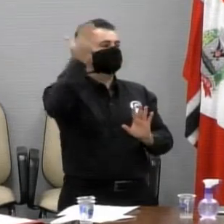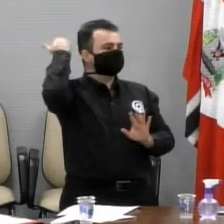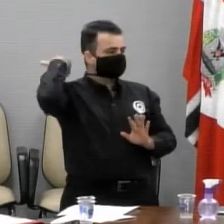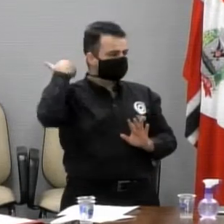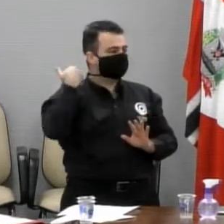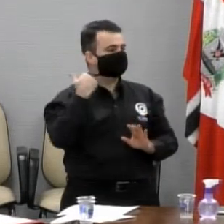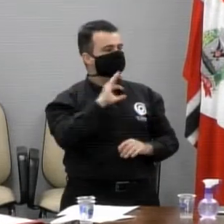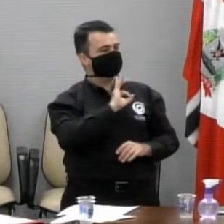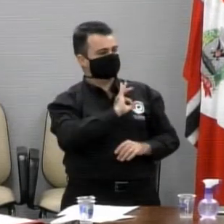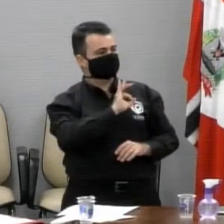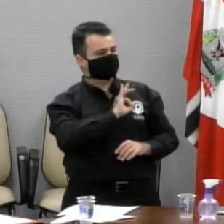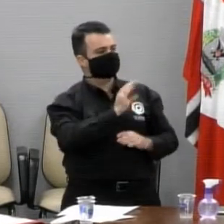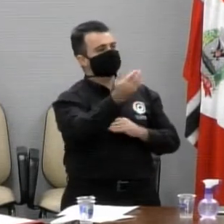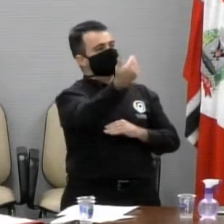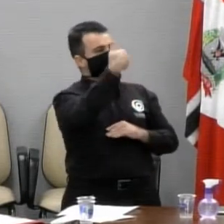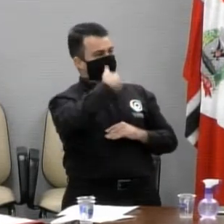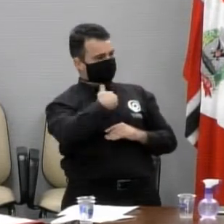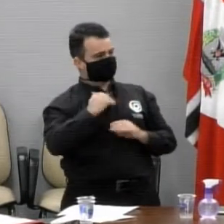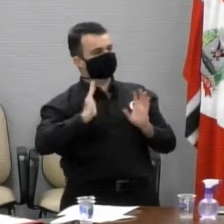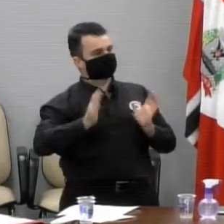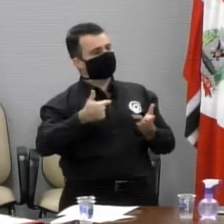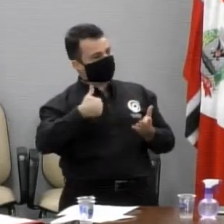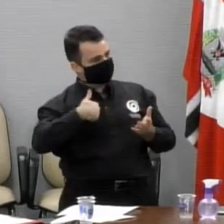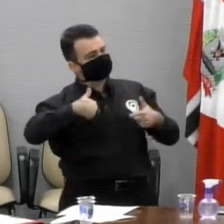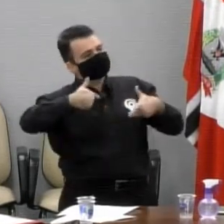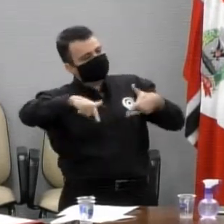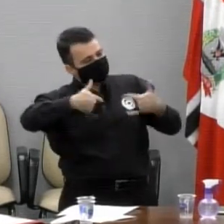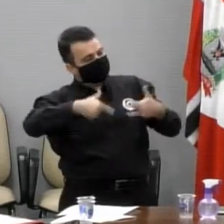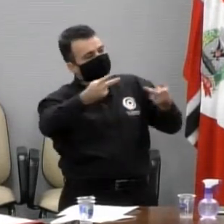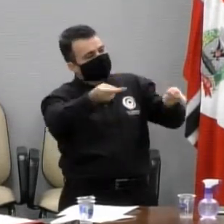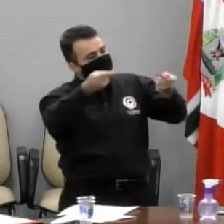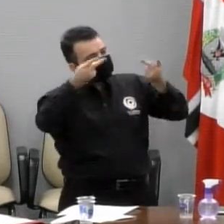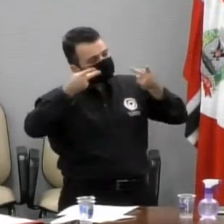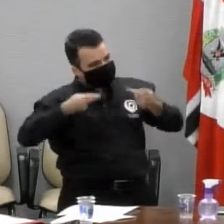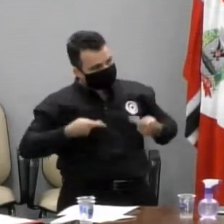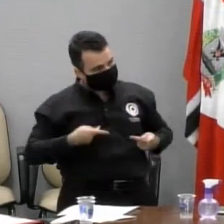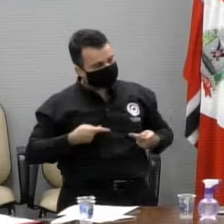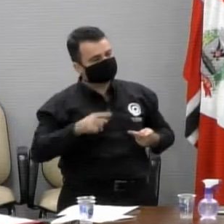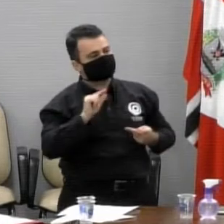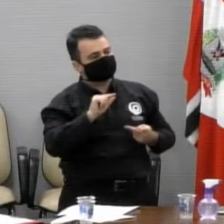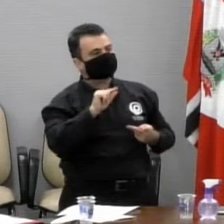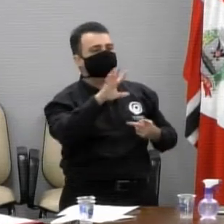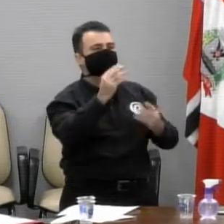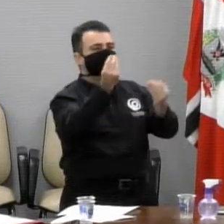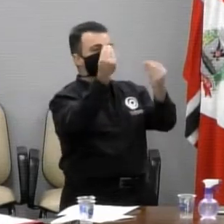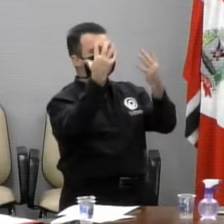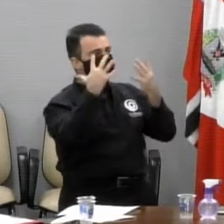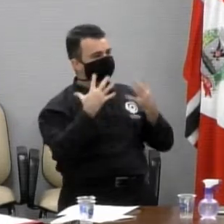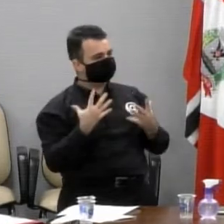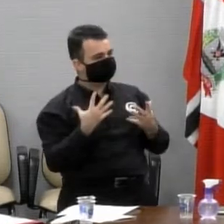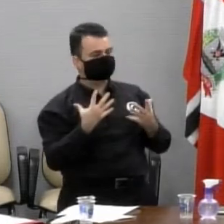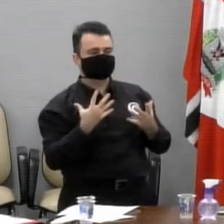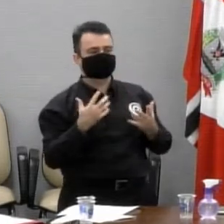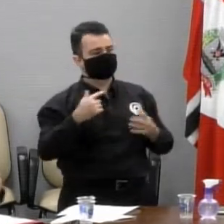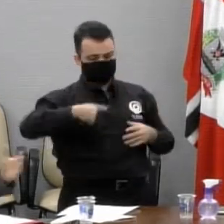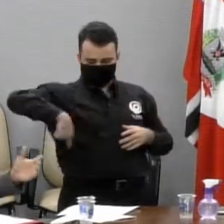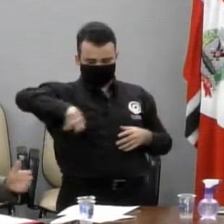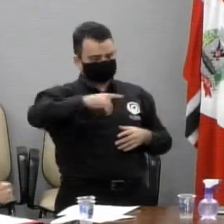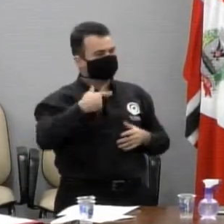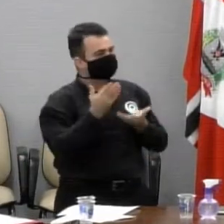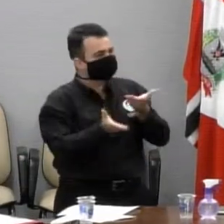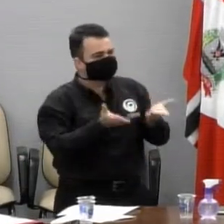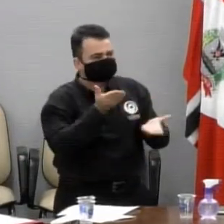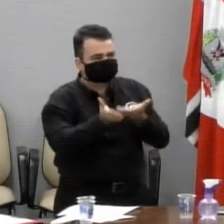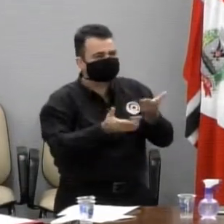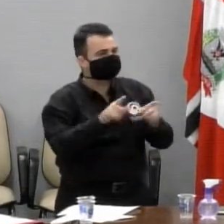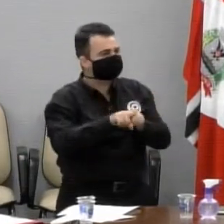trabalho, na delegacia do qual sou o titular, nos visitando para levar a sua bênção e foi muito bem recebido, assim como